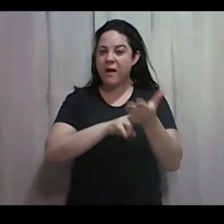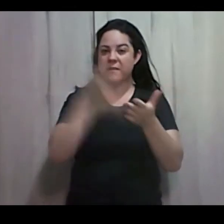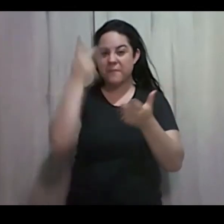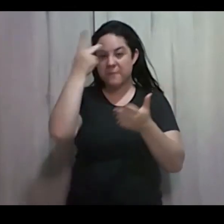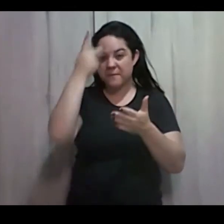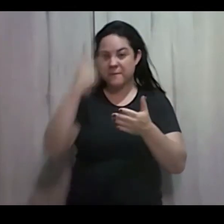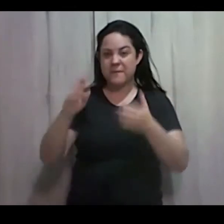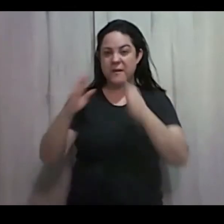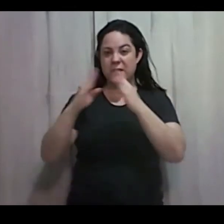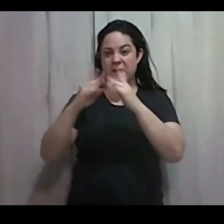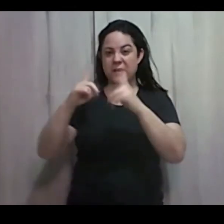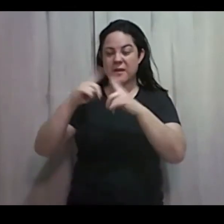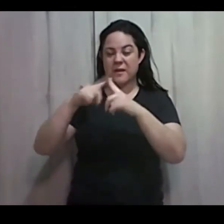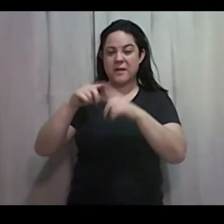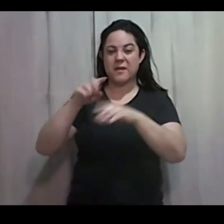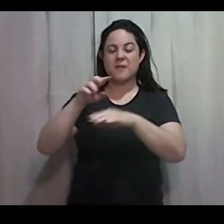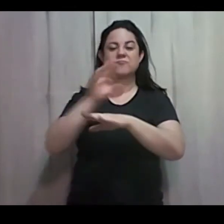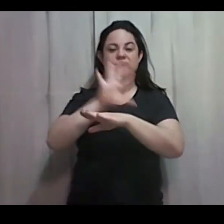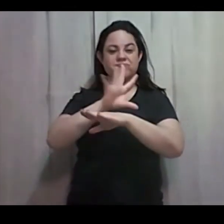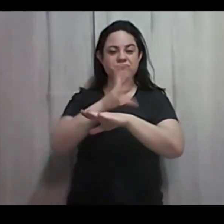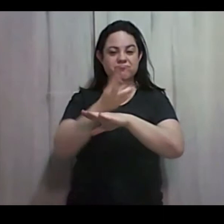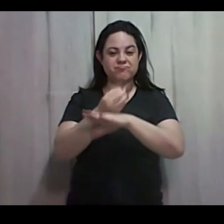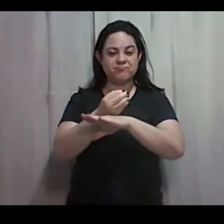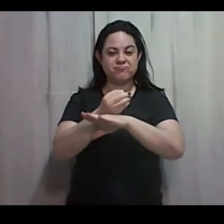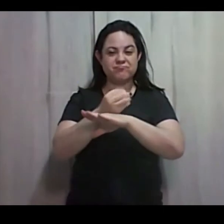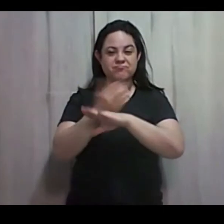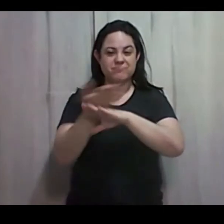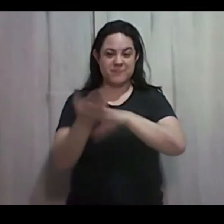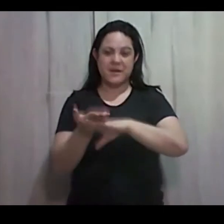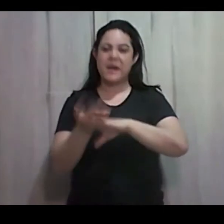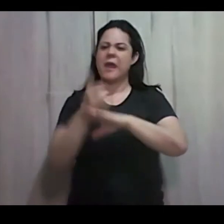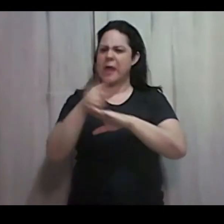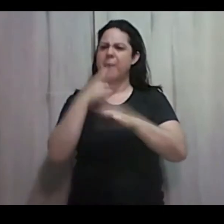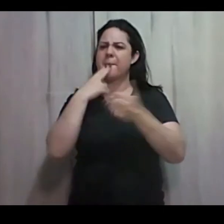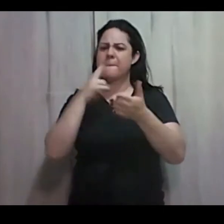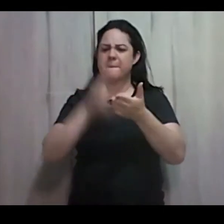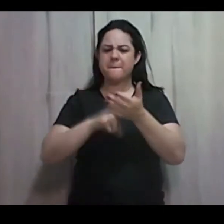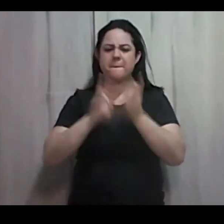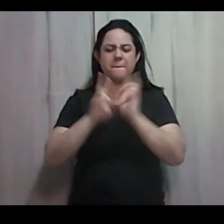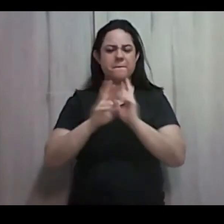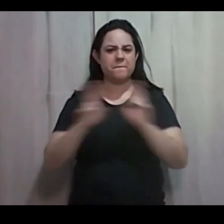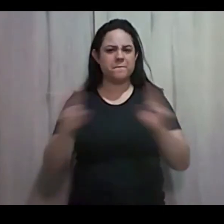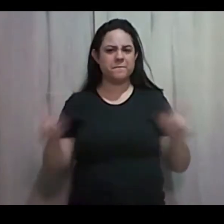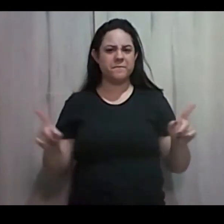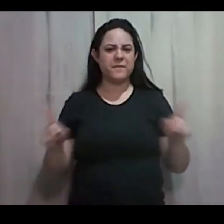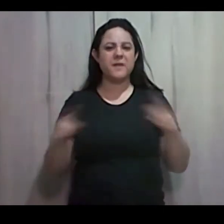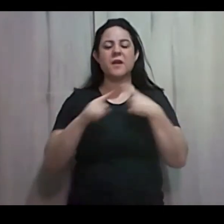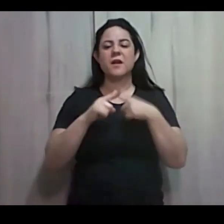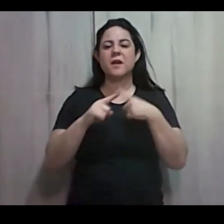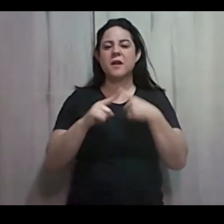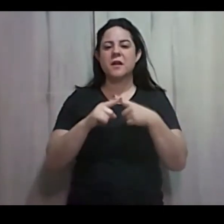Essa carta é muito diferente Porque ela não fala De perseguição Você percebeu?